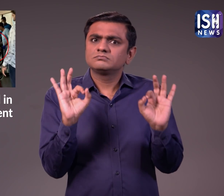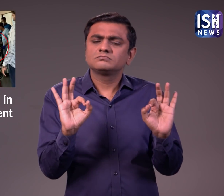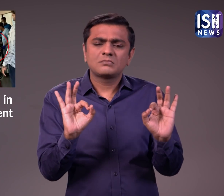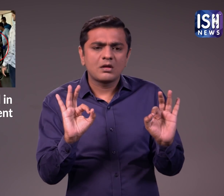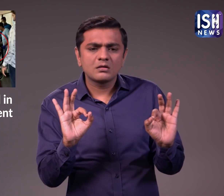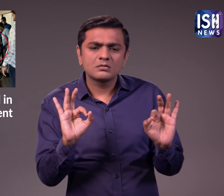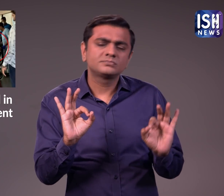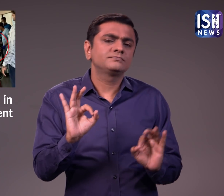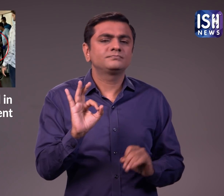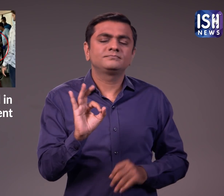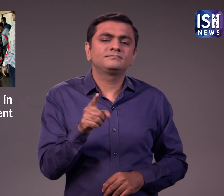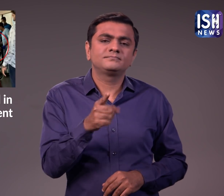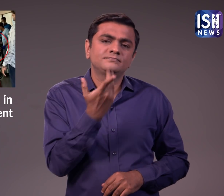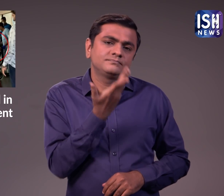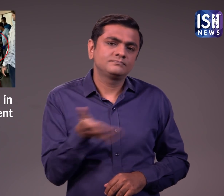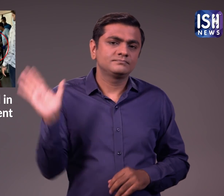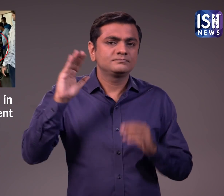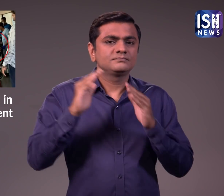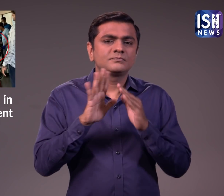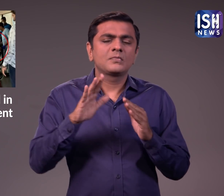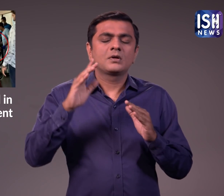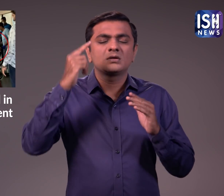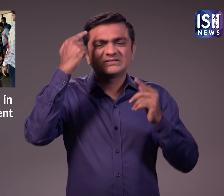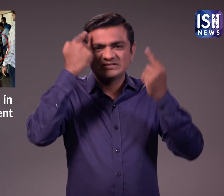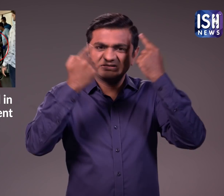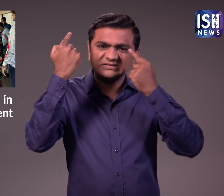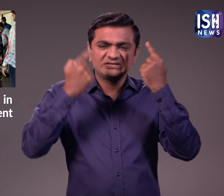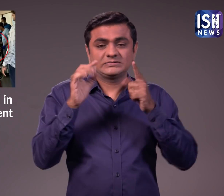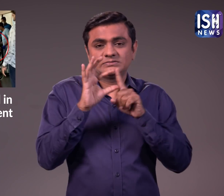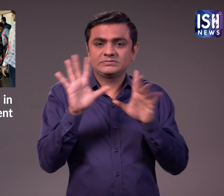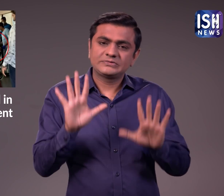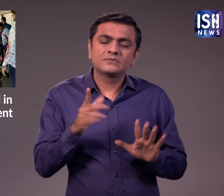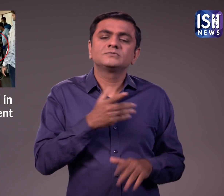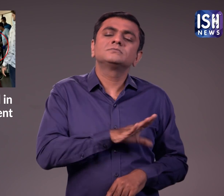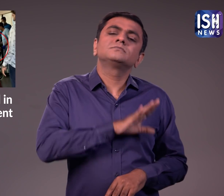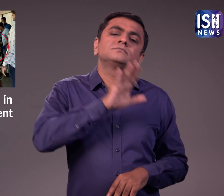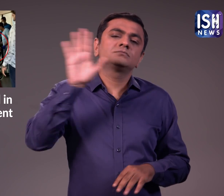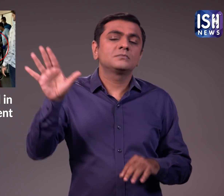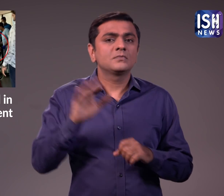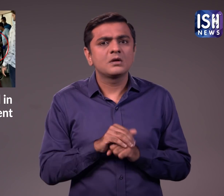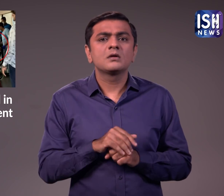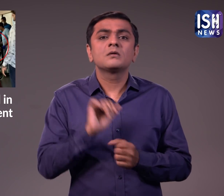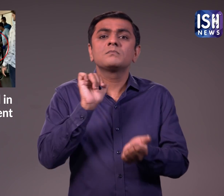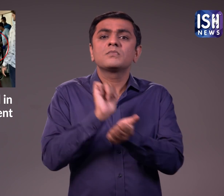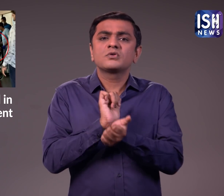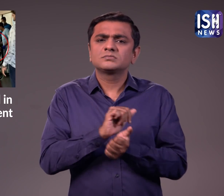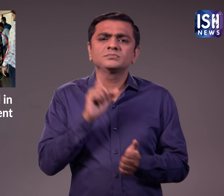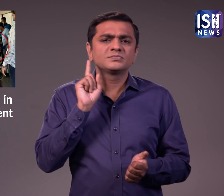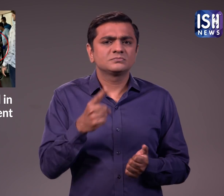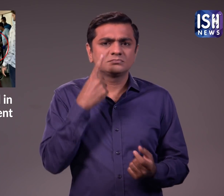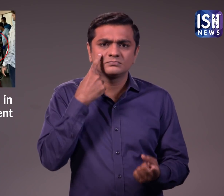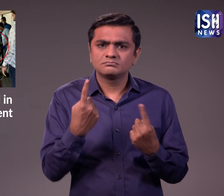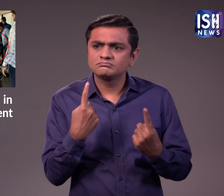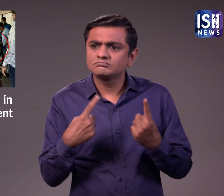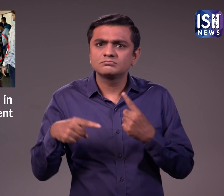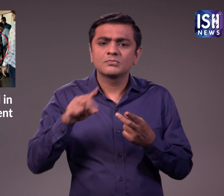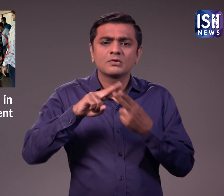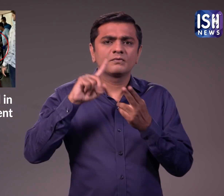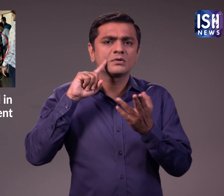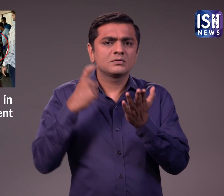सिर्थ ही इसलिए उन्हें चुट्टी दे दी गई। स्थानिया पुलिस ने